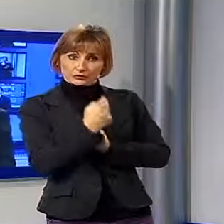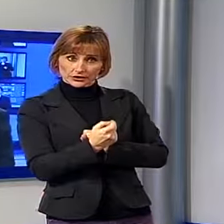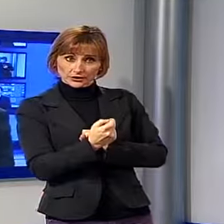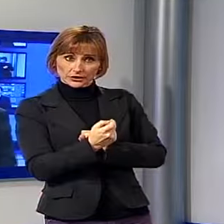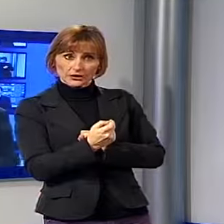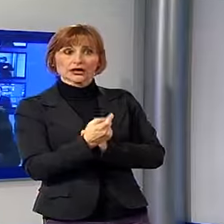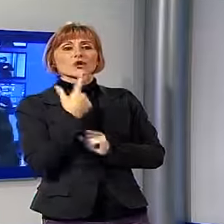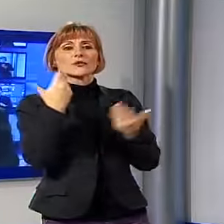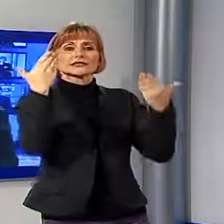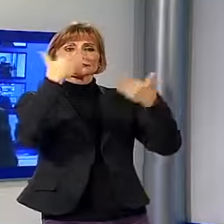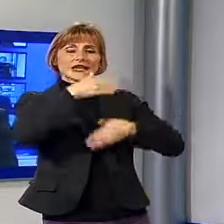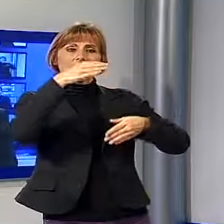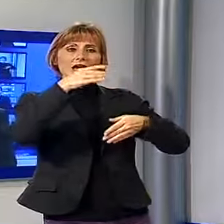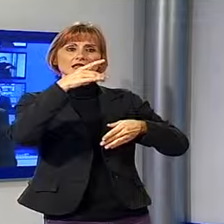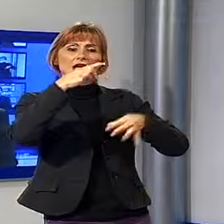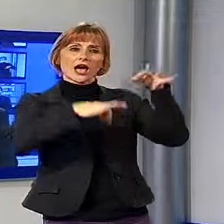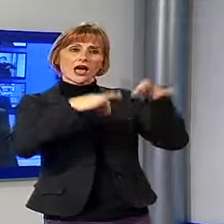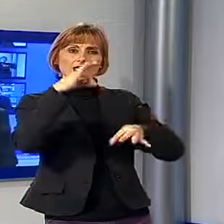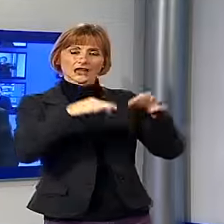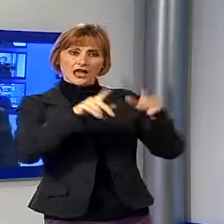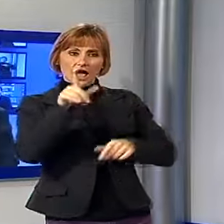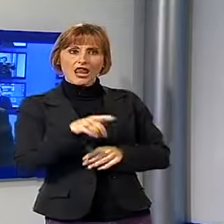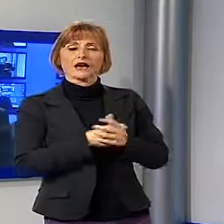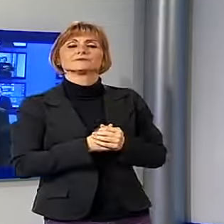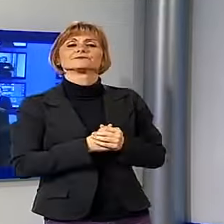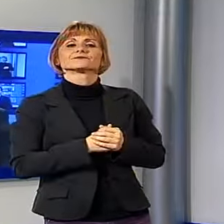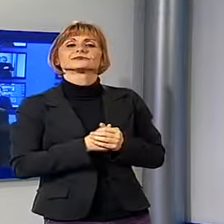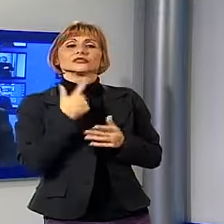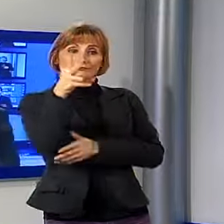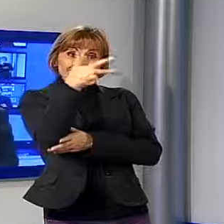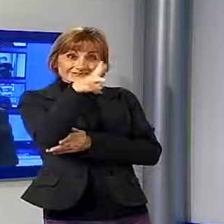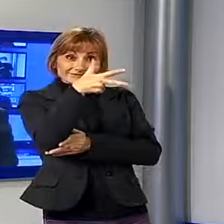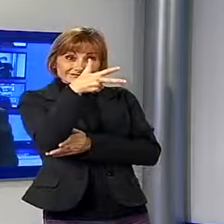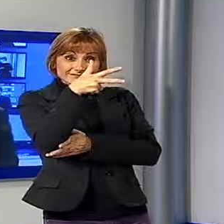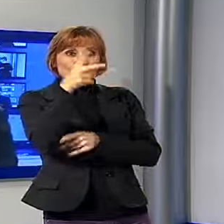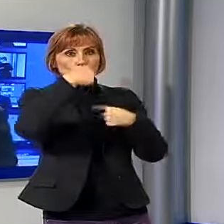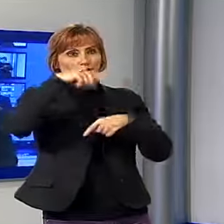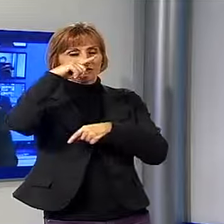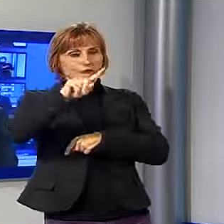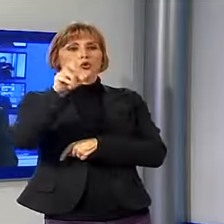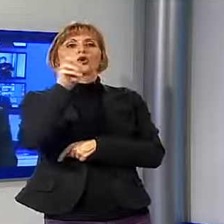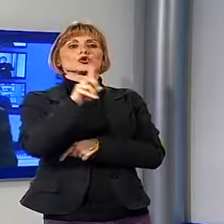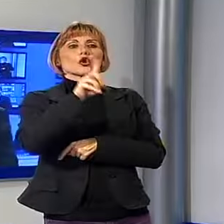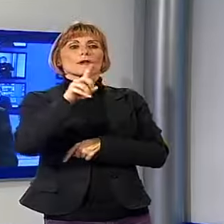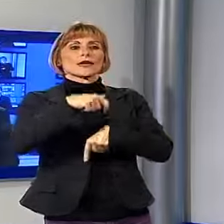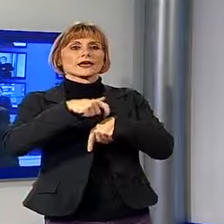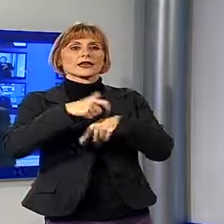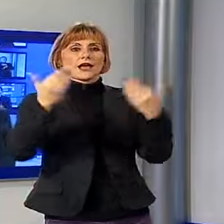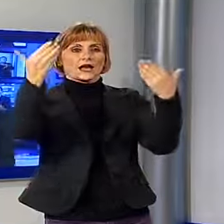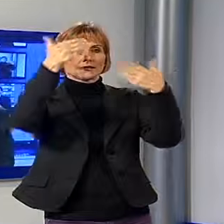gala che fra l'altro verrà ripresa integralmente dalle telecamere di Noi TV e ve la trasmetteremo domenica alle 21.30, siccome è una serata